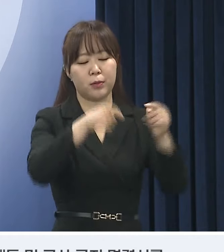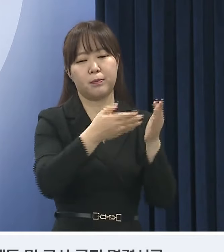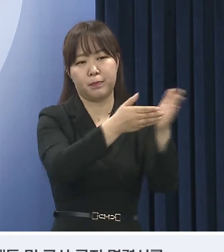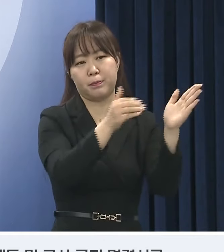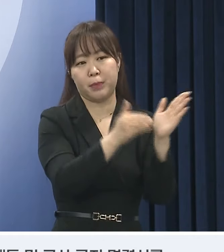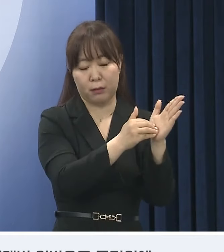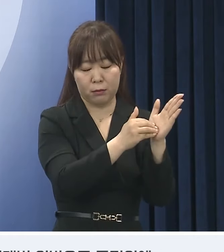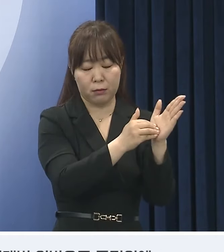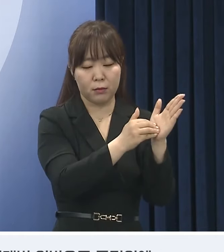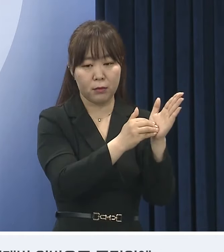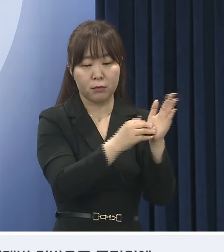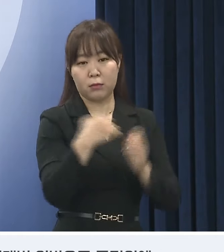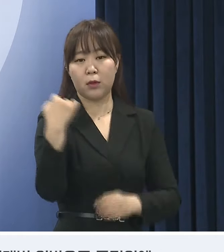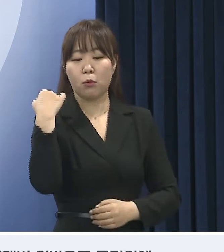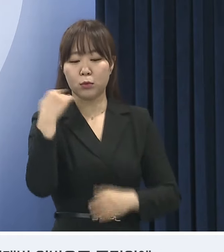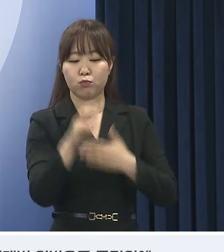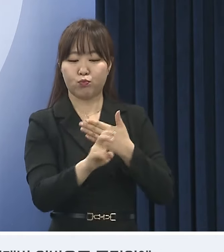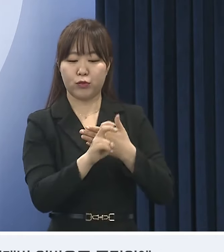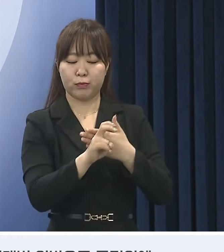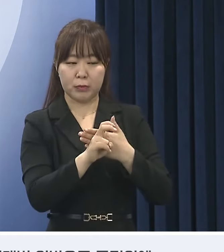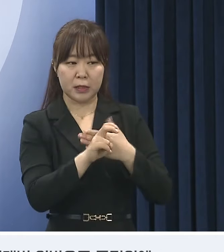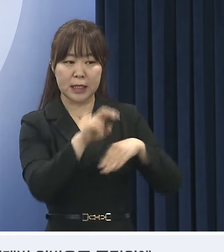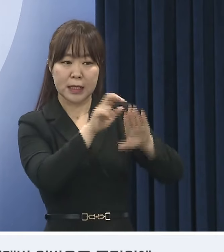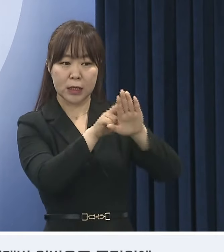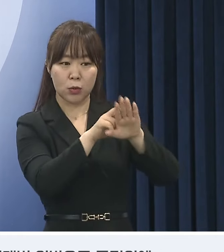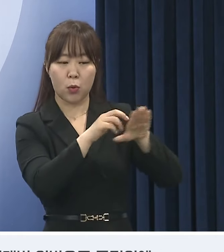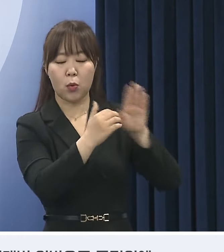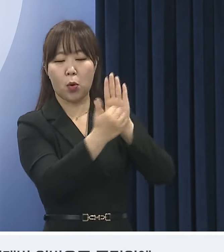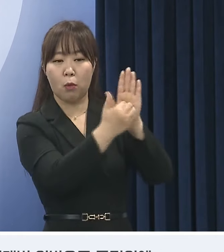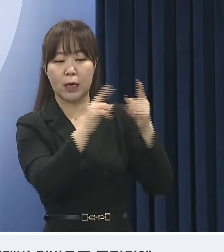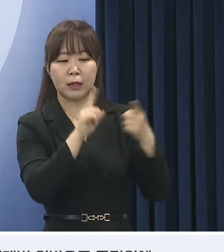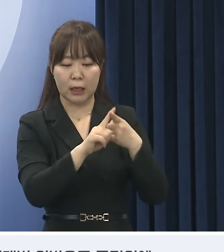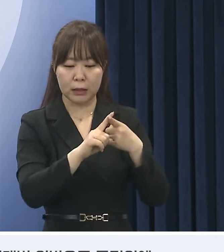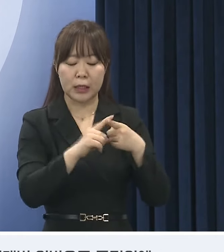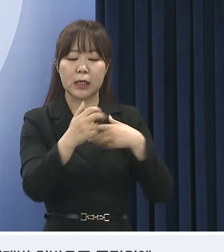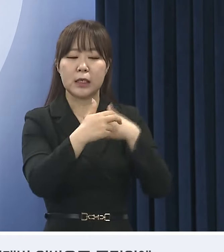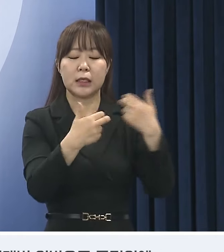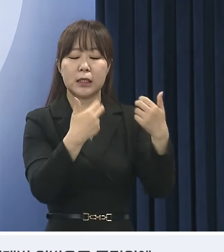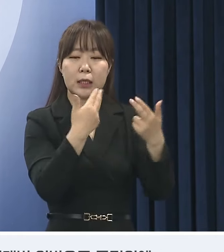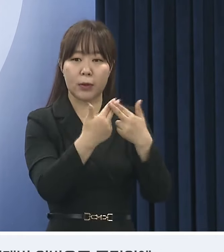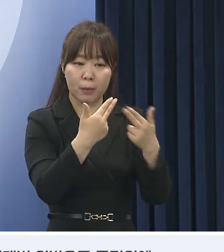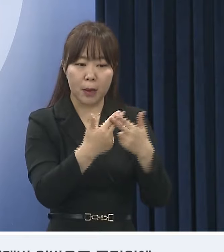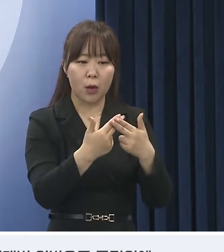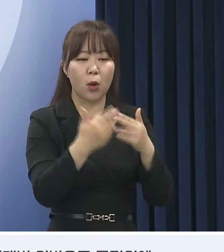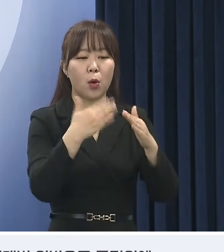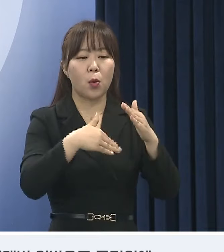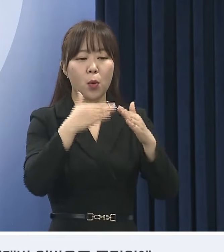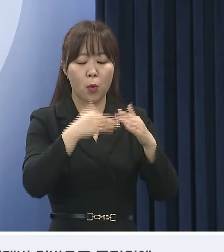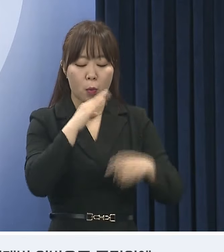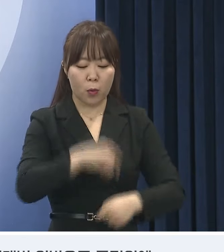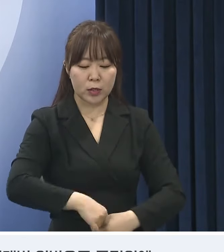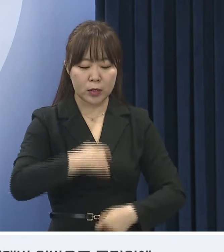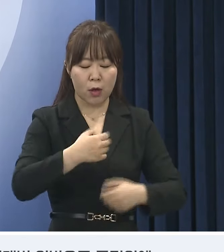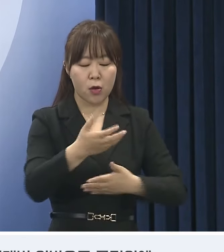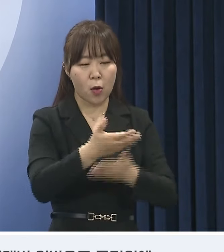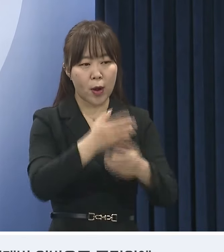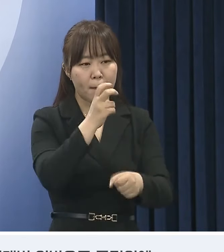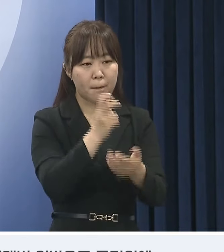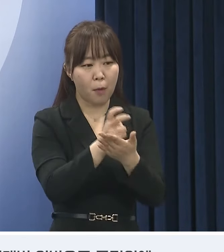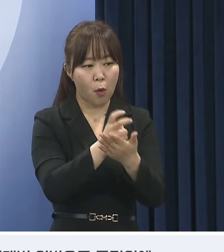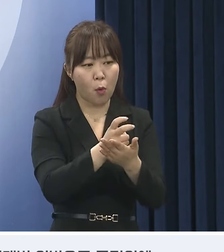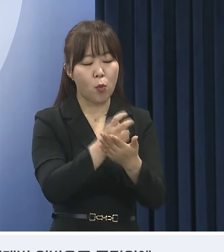어제는 불법 진료 거부를 독려하는 의사협회를 공정거래법 위반으로 공정위에